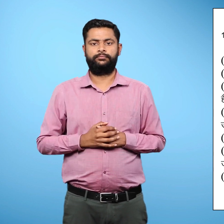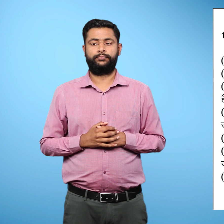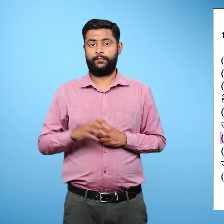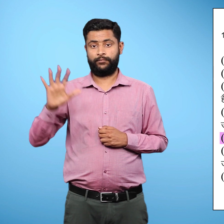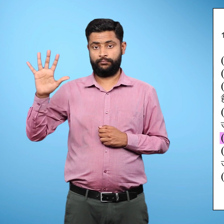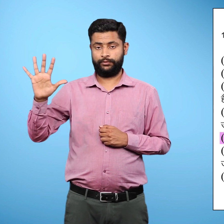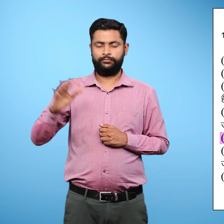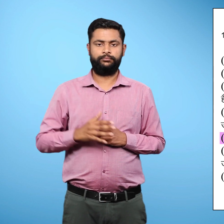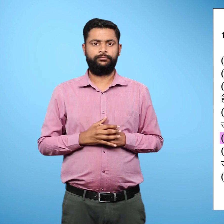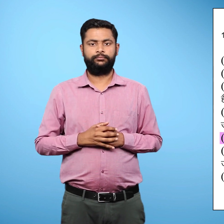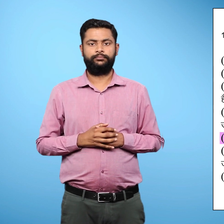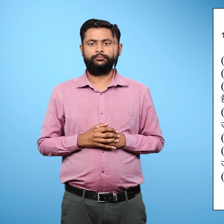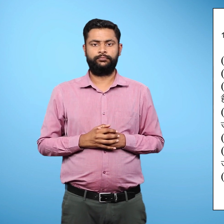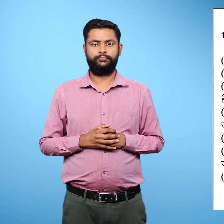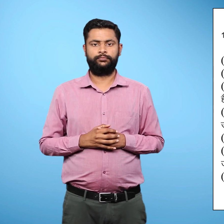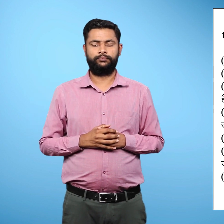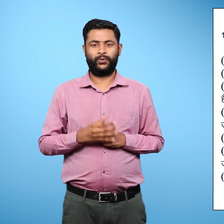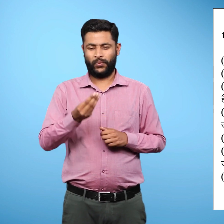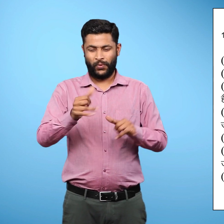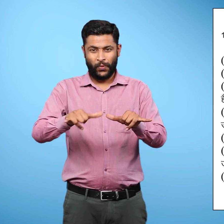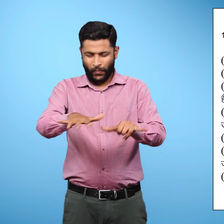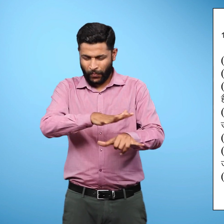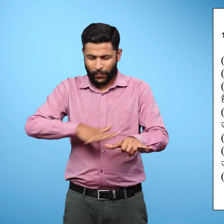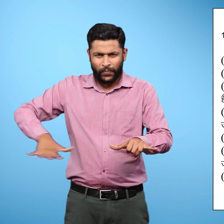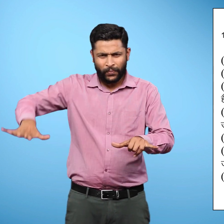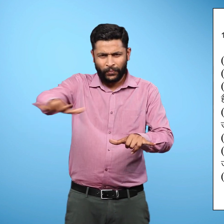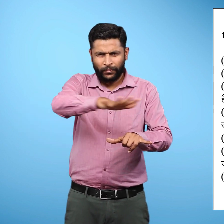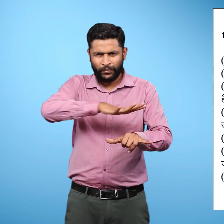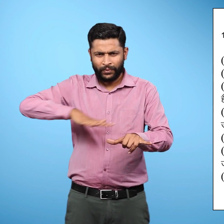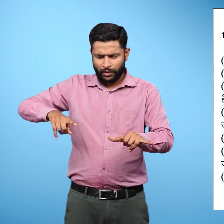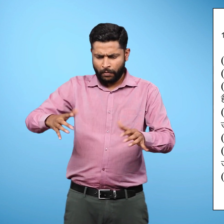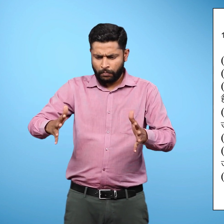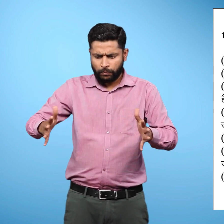पाँचवा मैदानों का निर्मान किस प्रकार होता है?